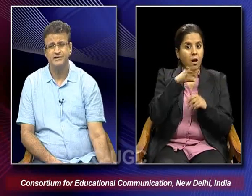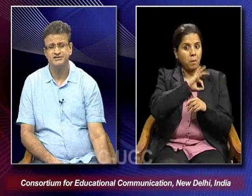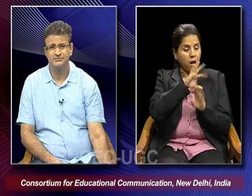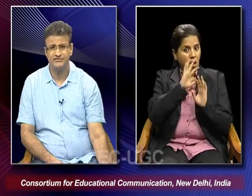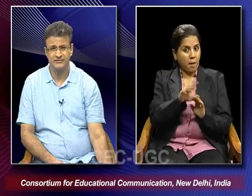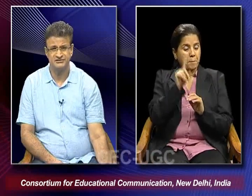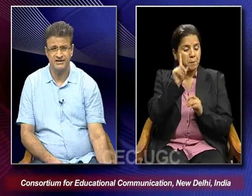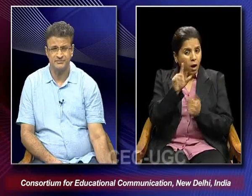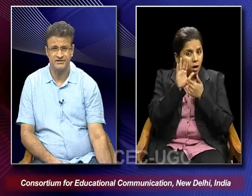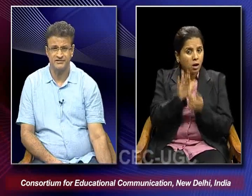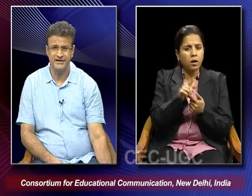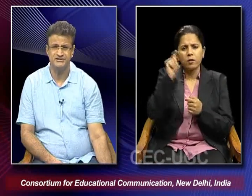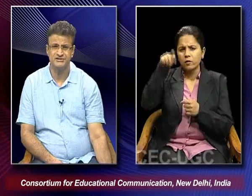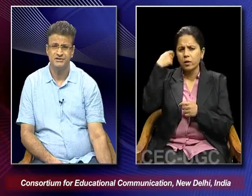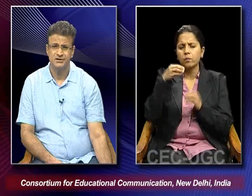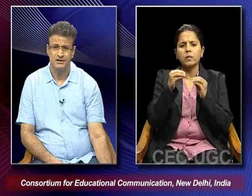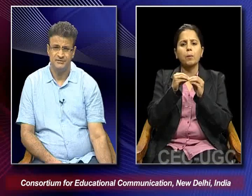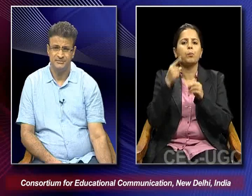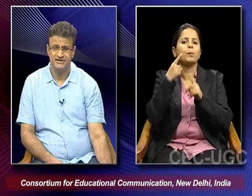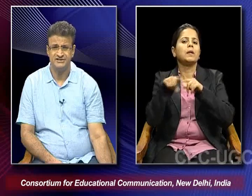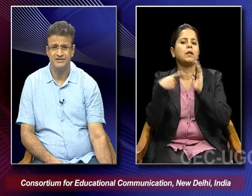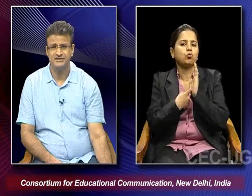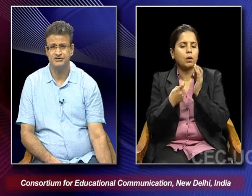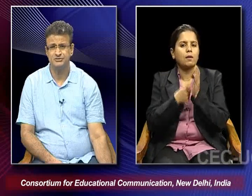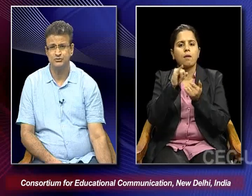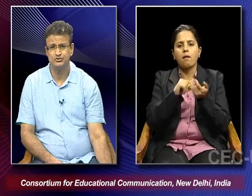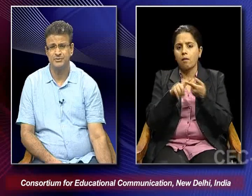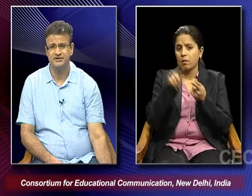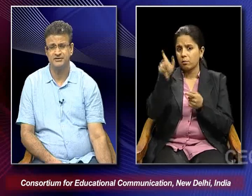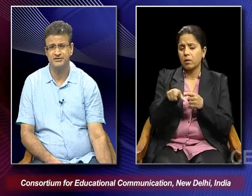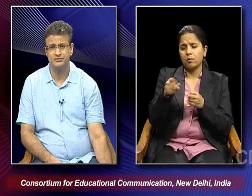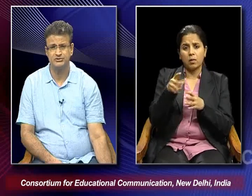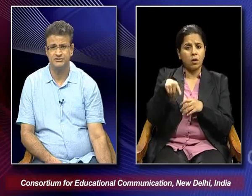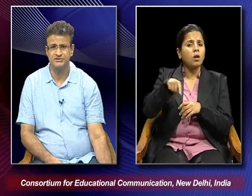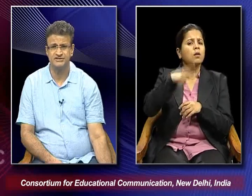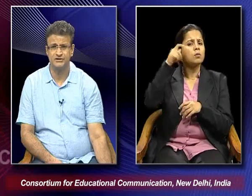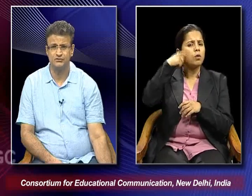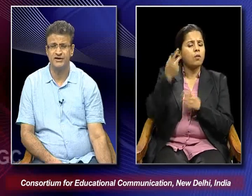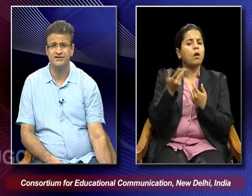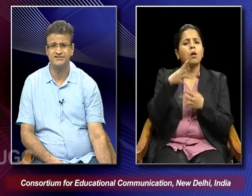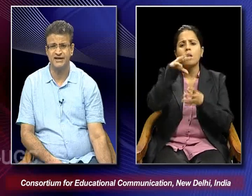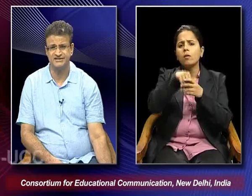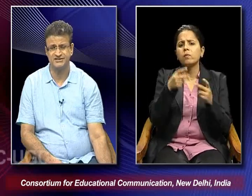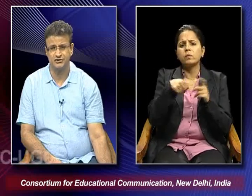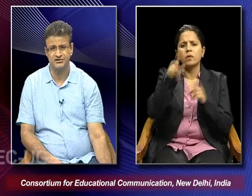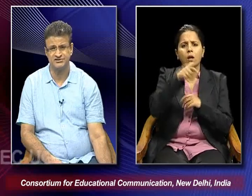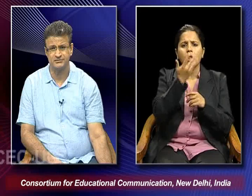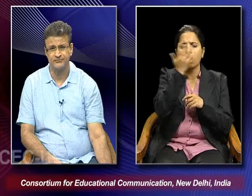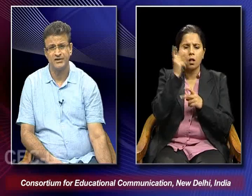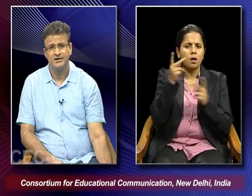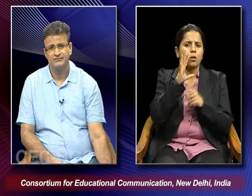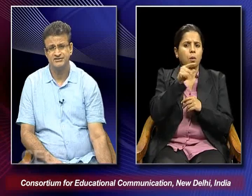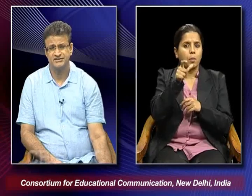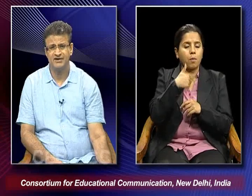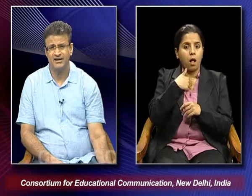in some of the films like Bitter Rice made by De Santis most prominent intrusion is that of undisguised eroticism